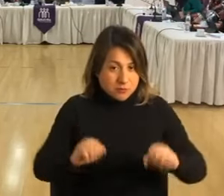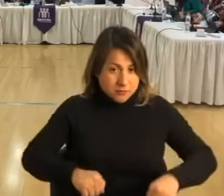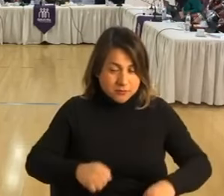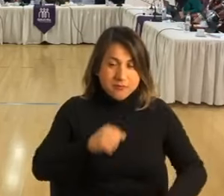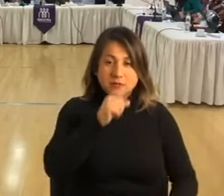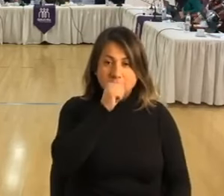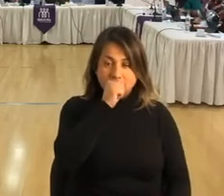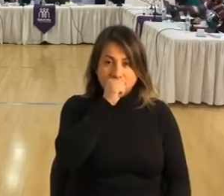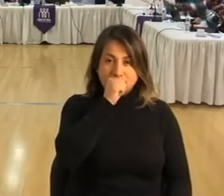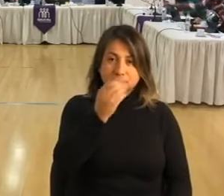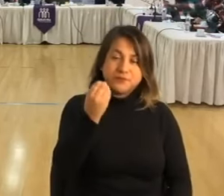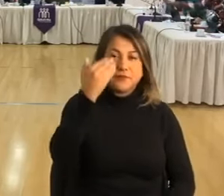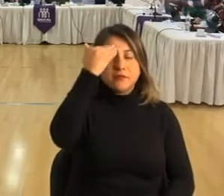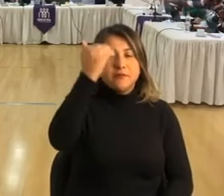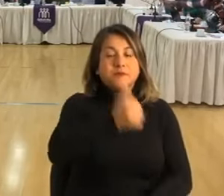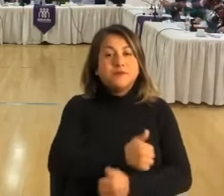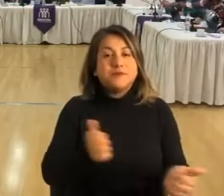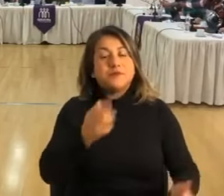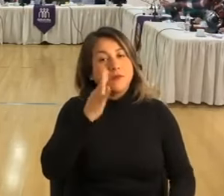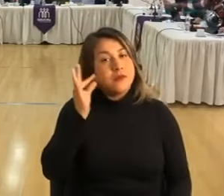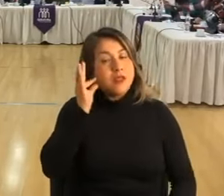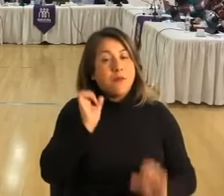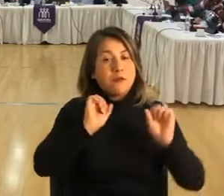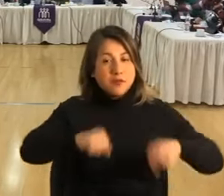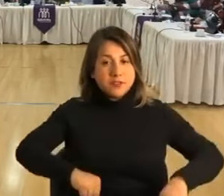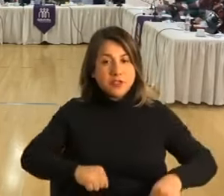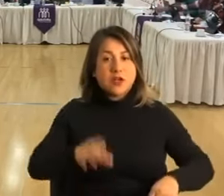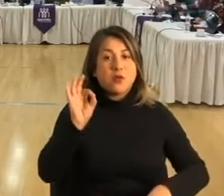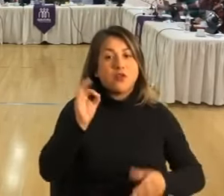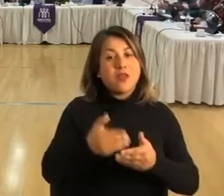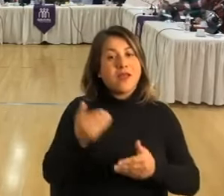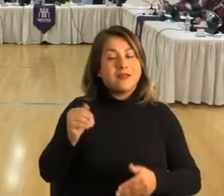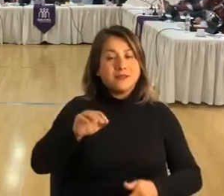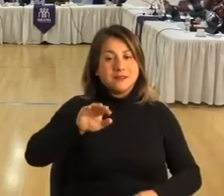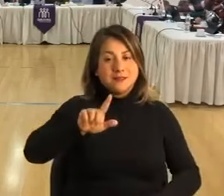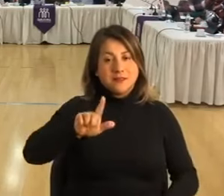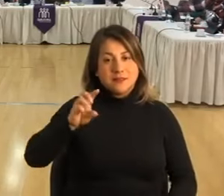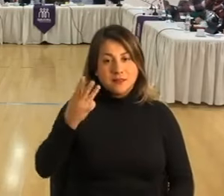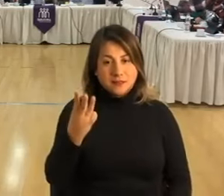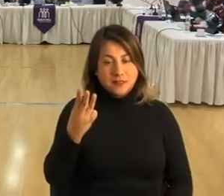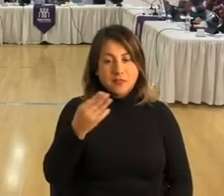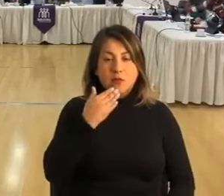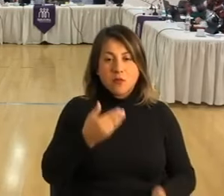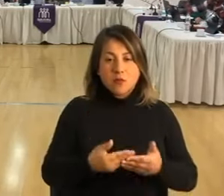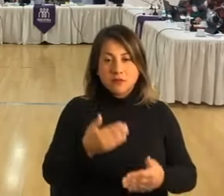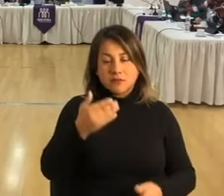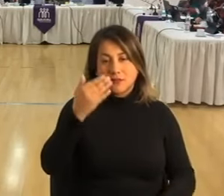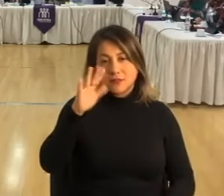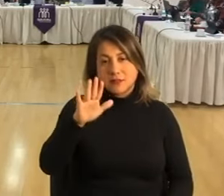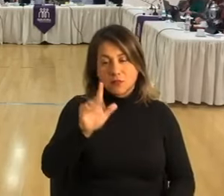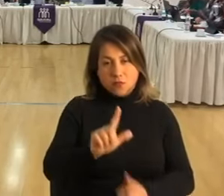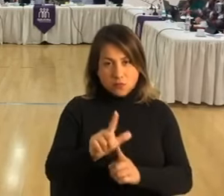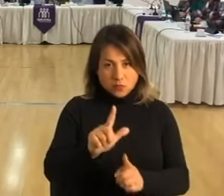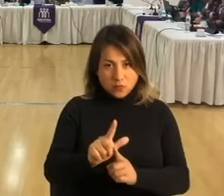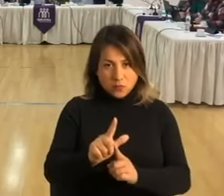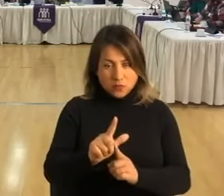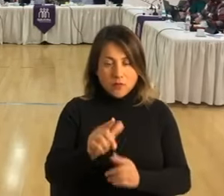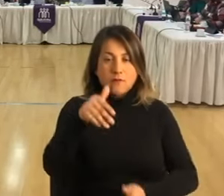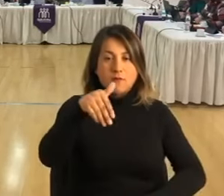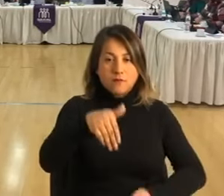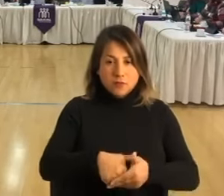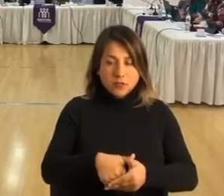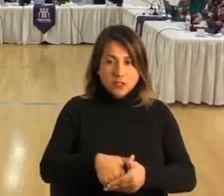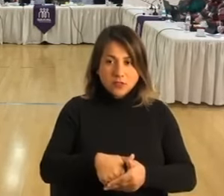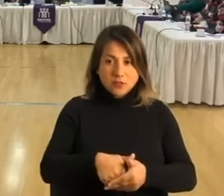Buenos días a todas y todos. La aprobación de la sesión ordinaria número 73 se va a al día 5 de julio. En